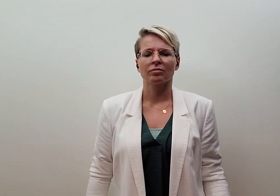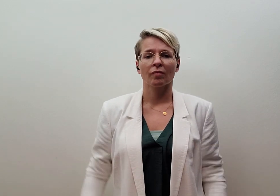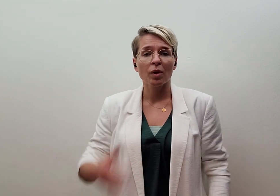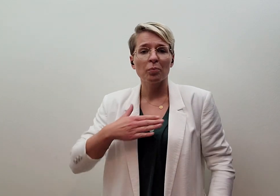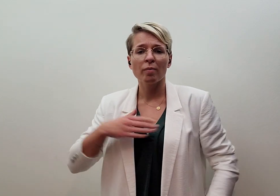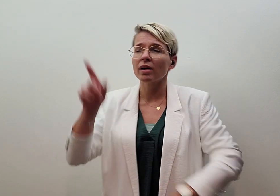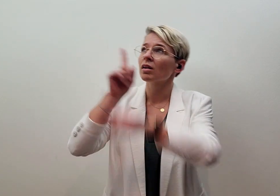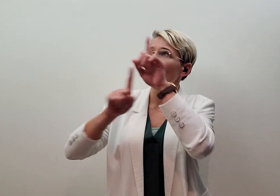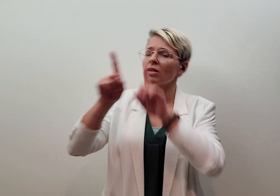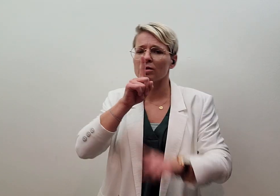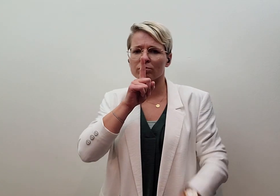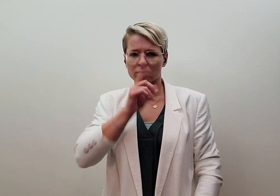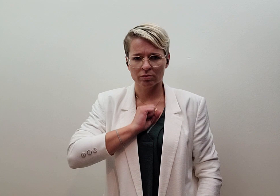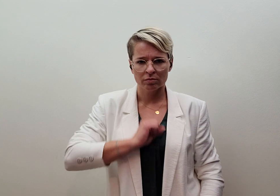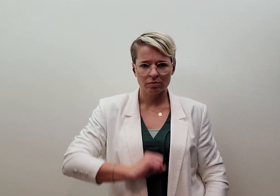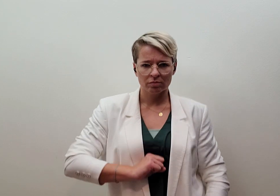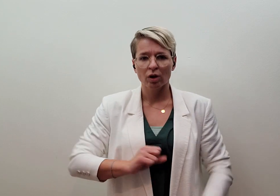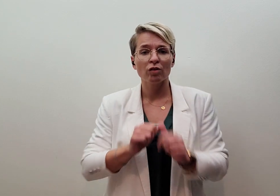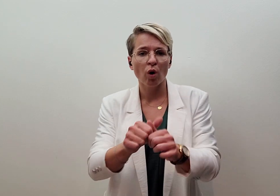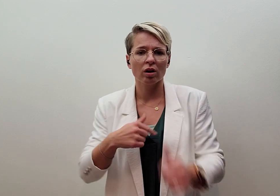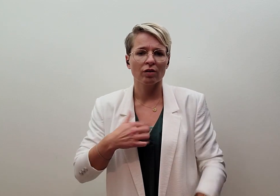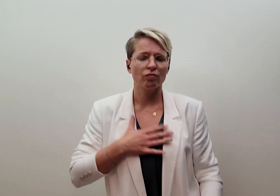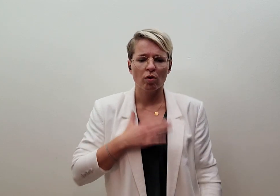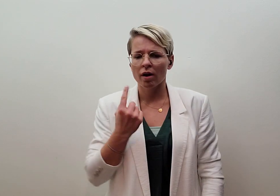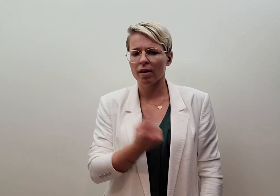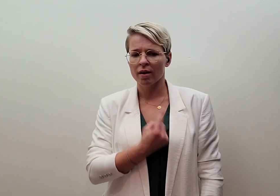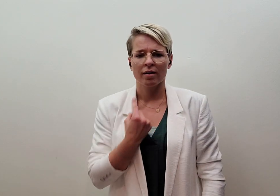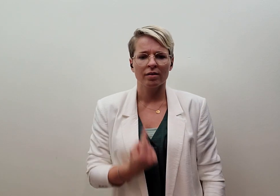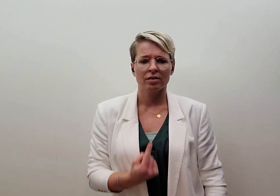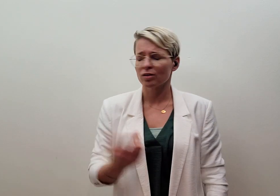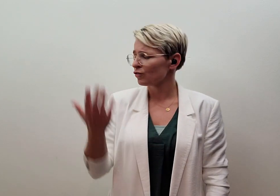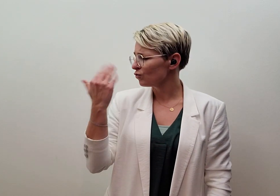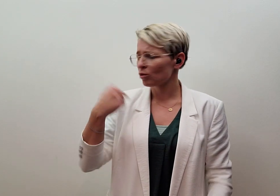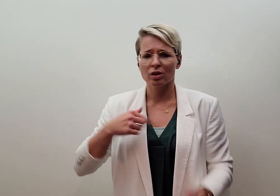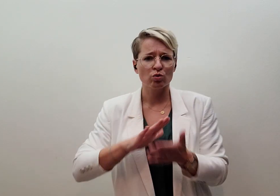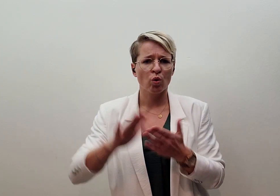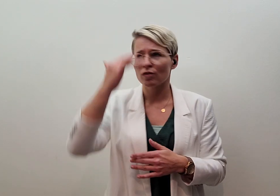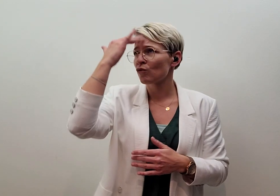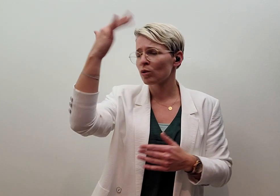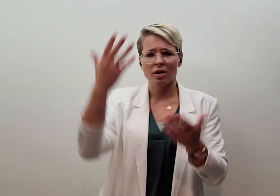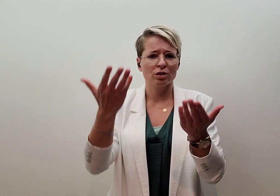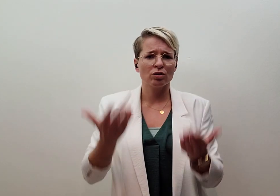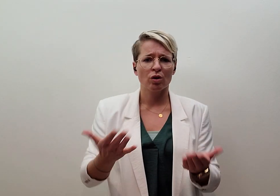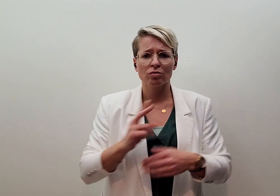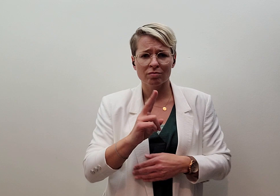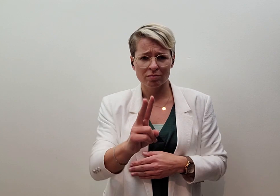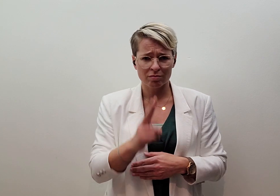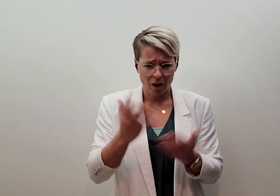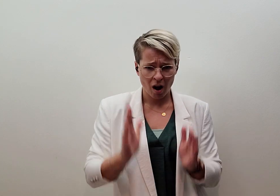Als je mijn gedachten eens kon zien, dan stond ik niet alleen misschien Ik heb eigenlijk nooit echt gedacht, dat dit al het